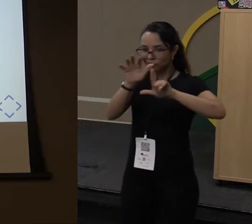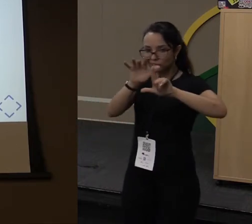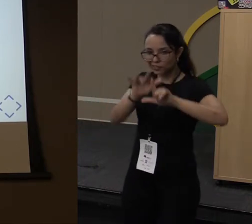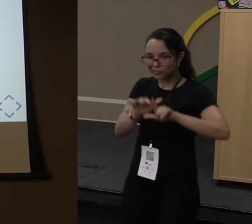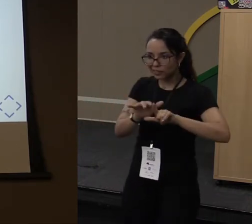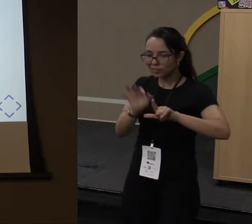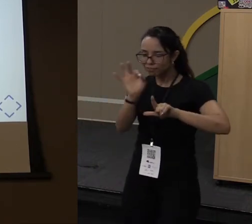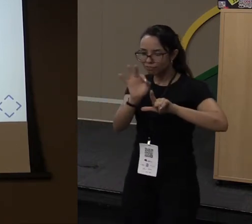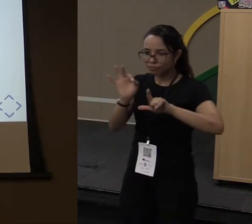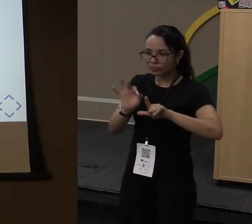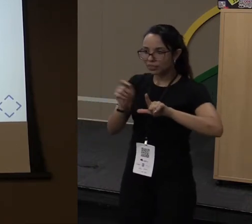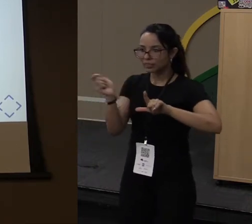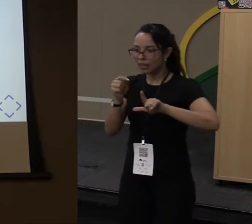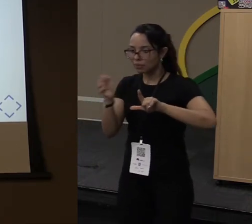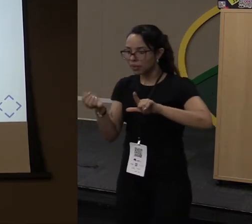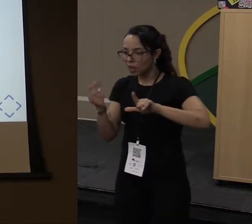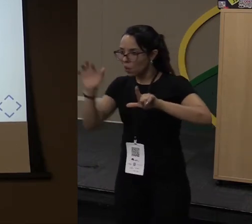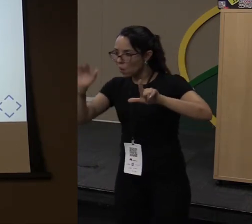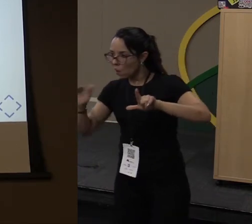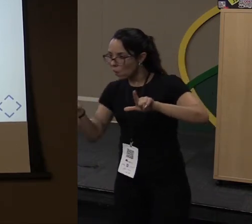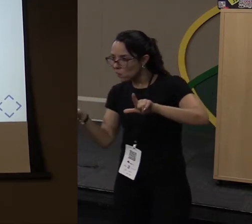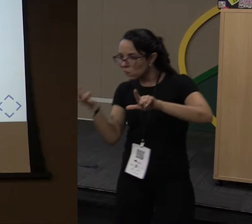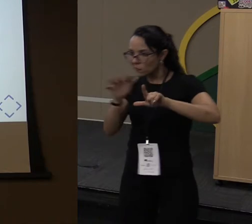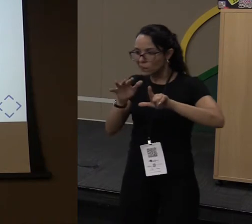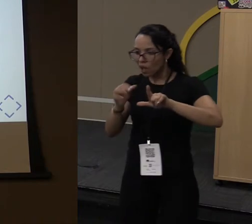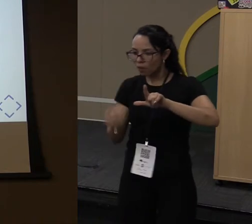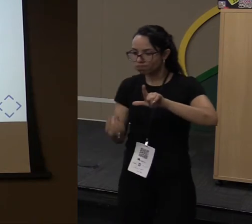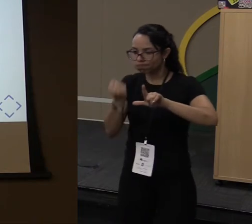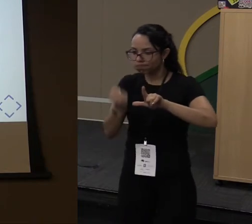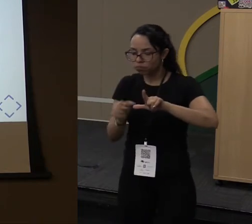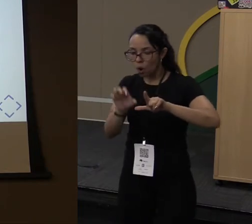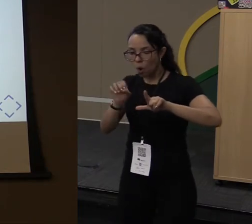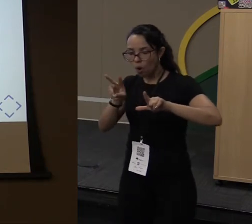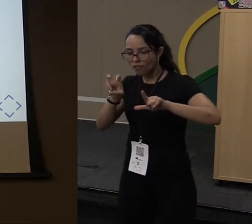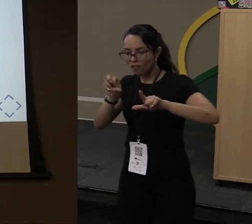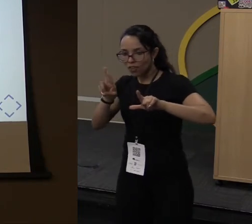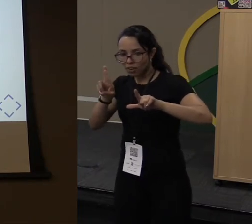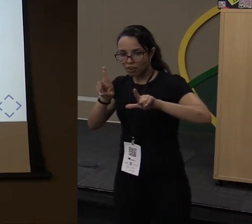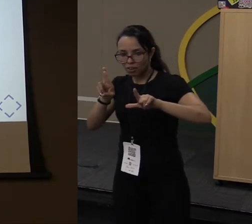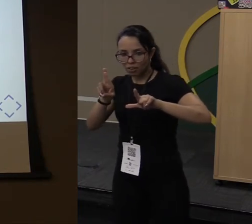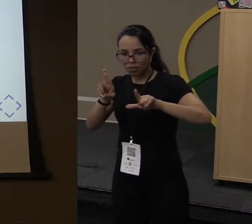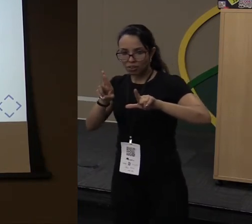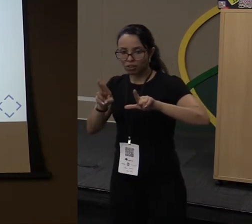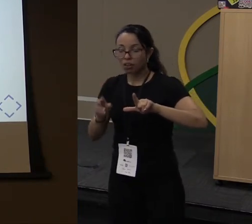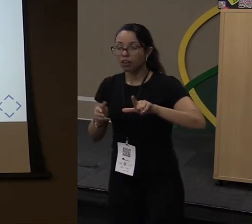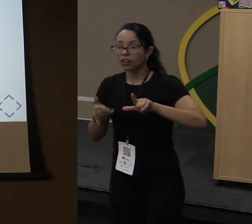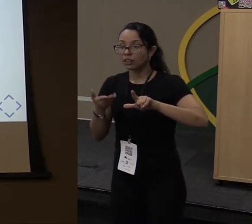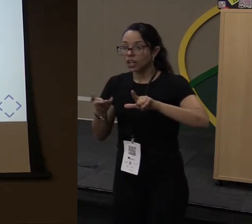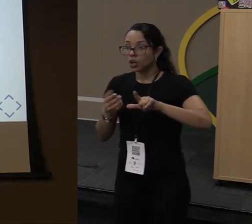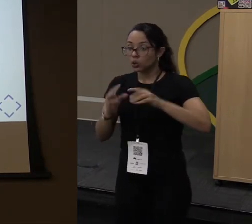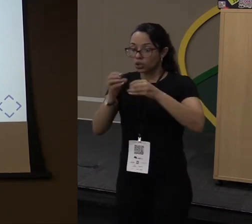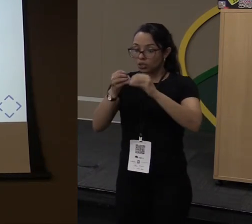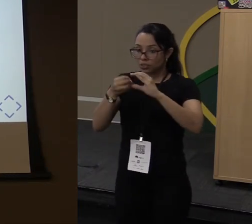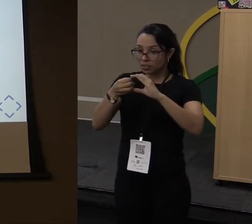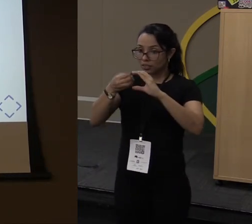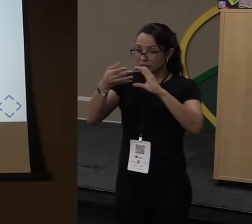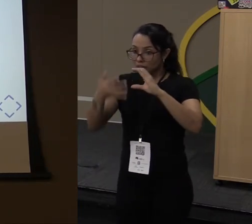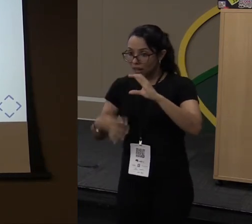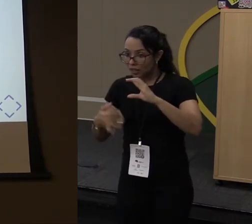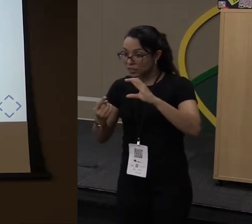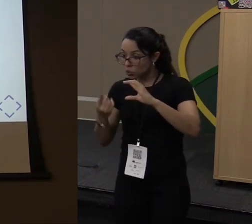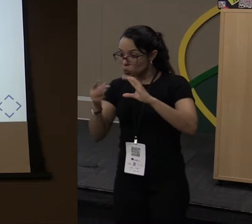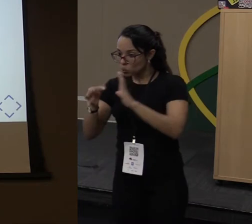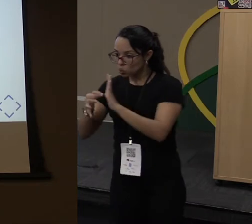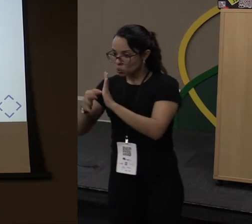que uma classe que implementa aquela interface dê um override nisso. O default não. Então, toda classe funcional no Java, agora, ela